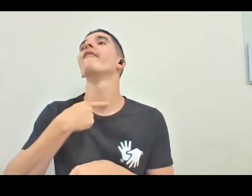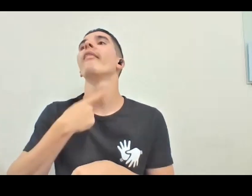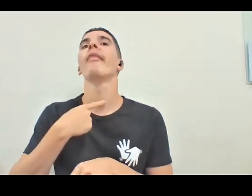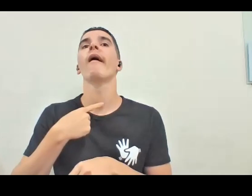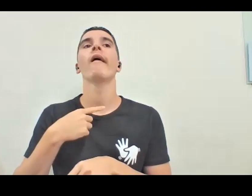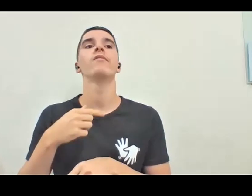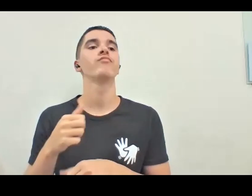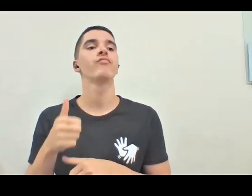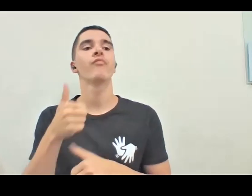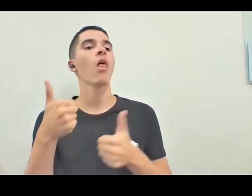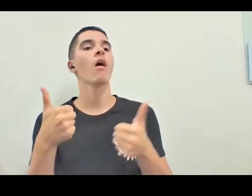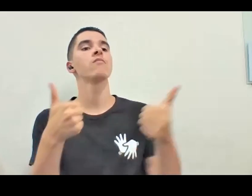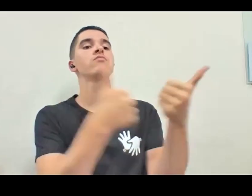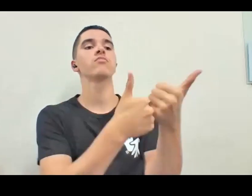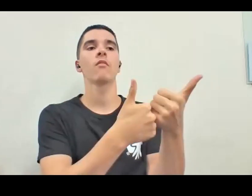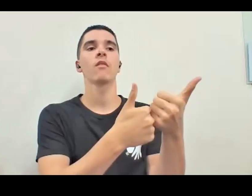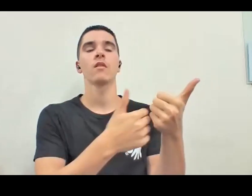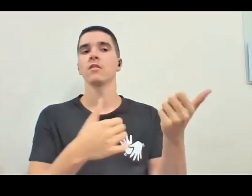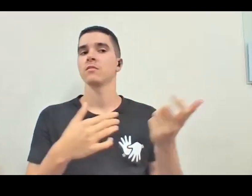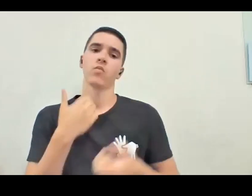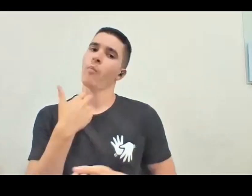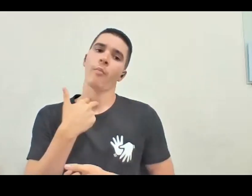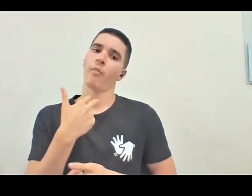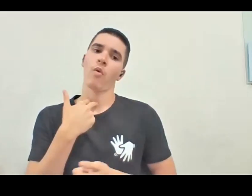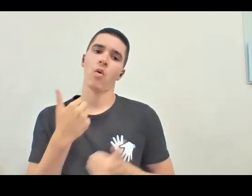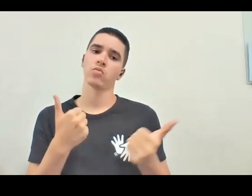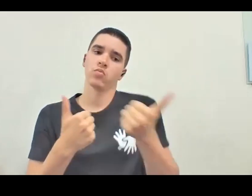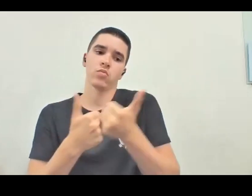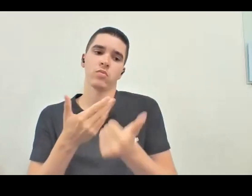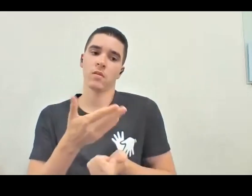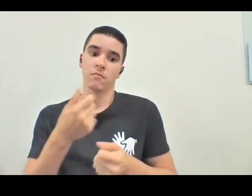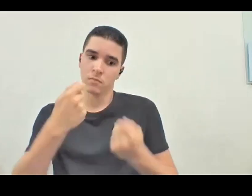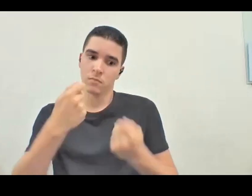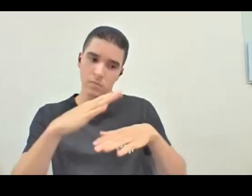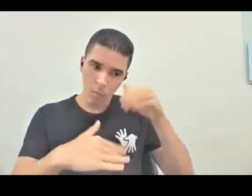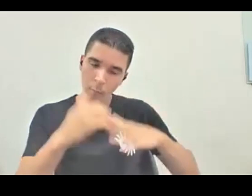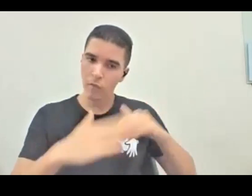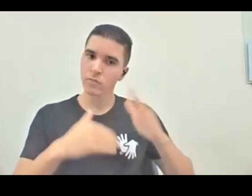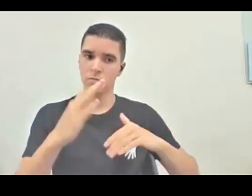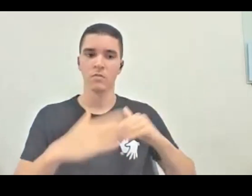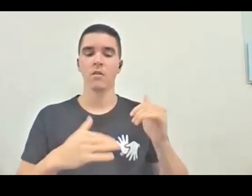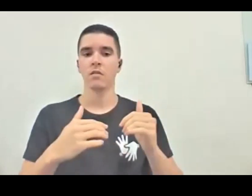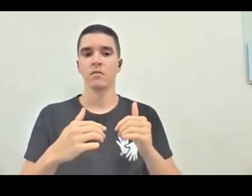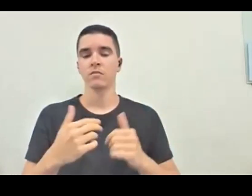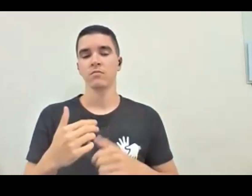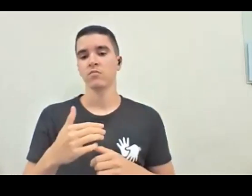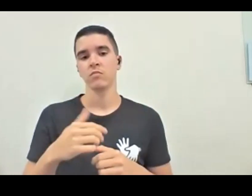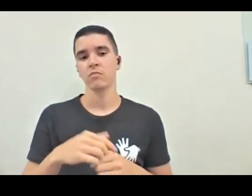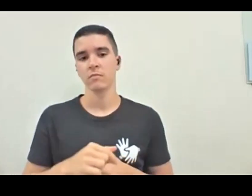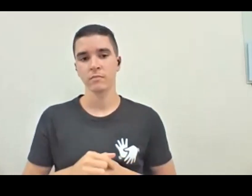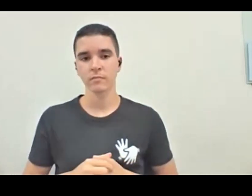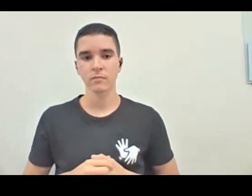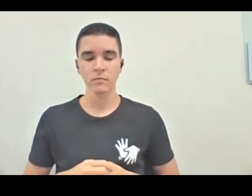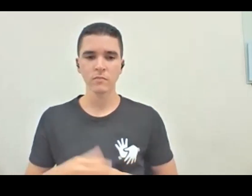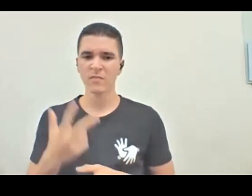se desocupa dessa função, daí a família goiabada lá dos alunos é que tem que fazer às vezes, então às vezes